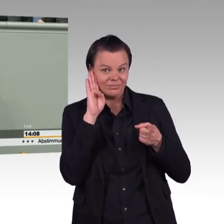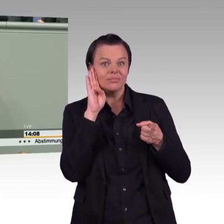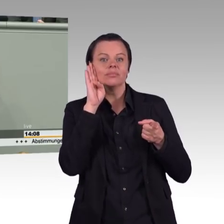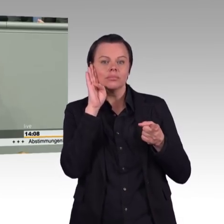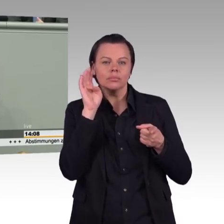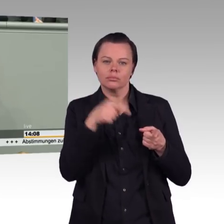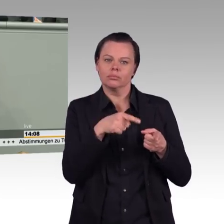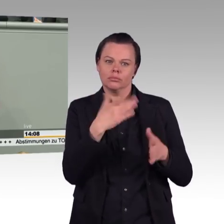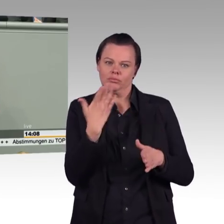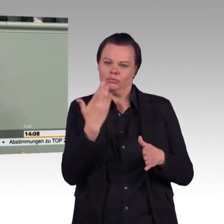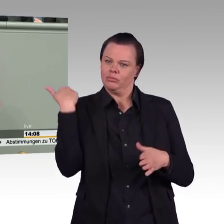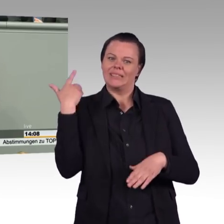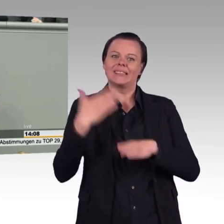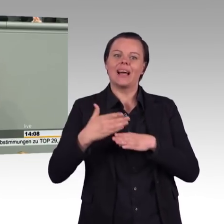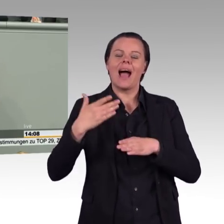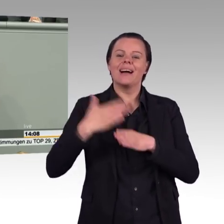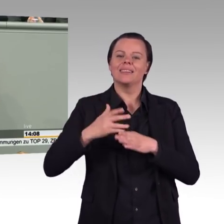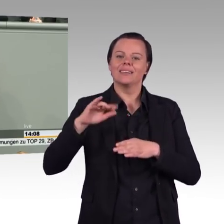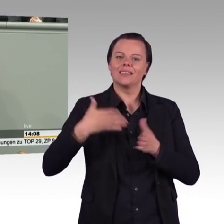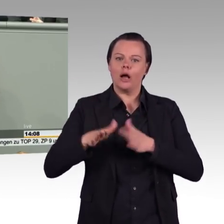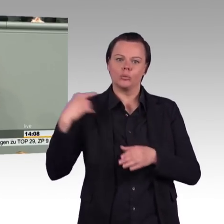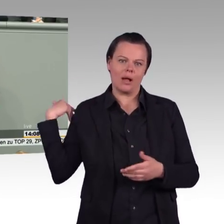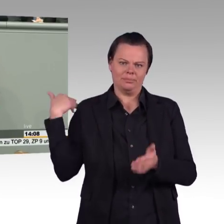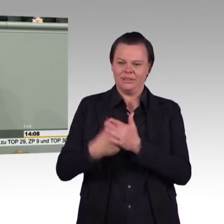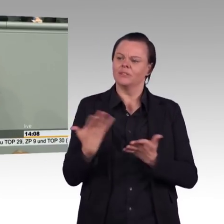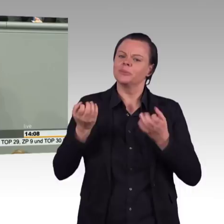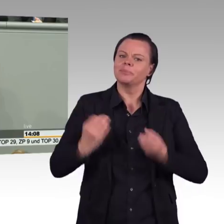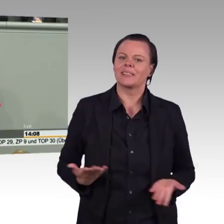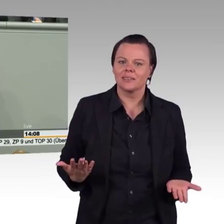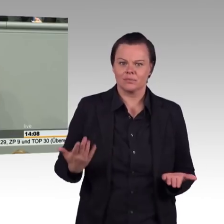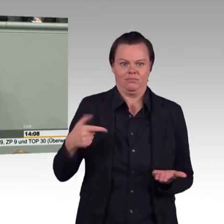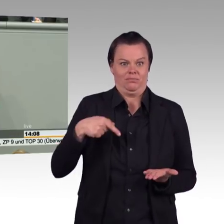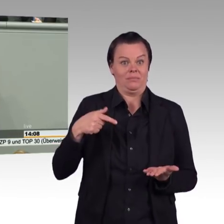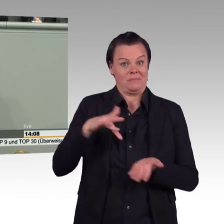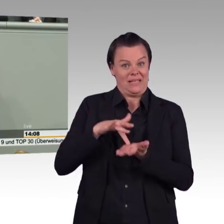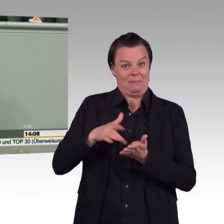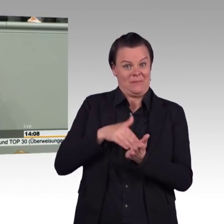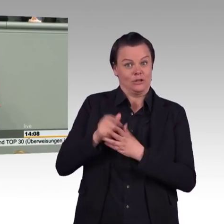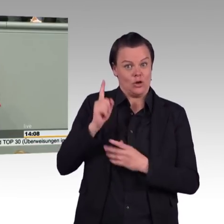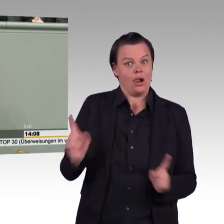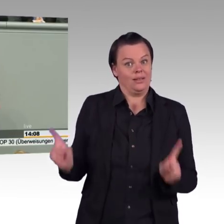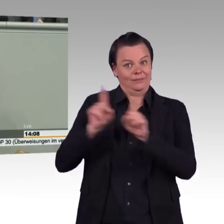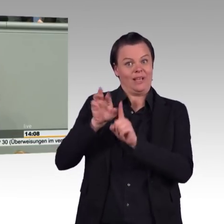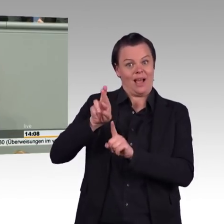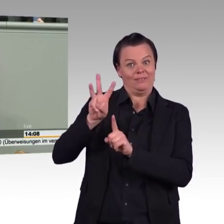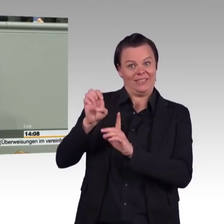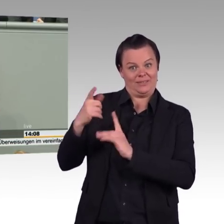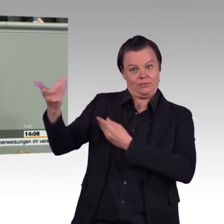Kohlepolitik. Die ist aus Verzagtheit von den Populisten schon seit Monaten auf Eis gelegt. Sie machen aus Angst kurzatmig